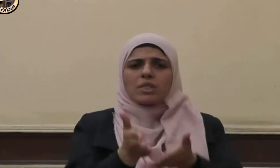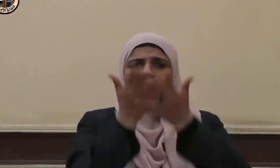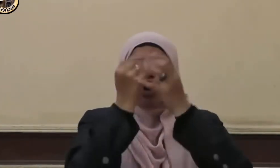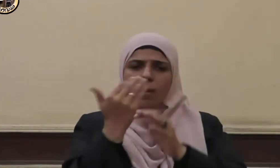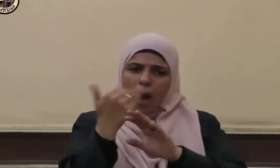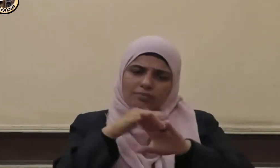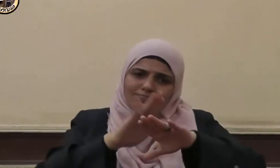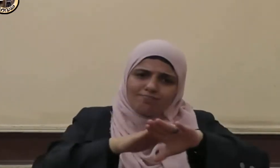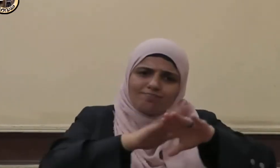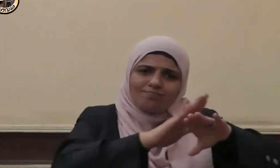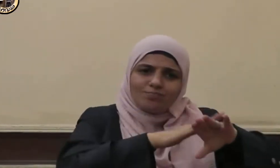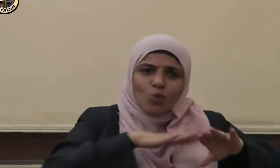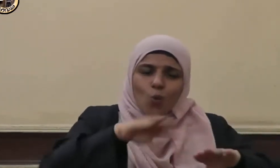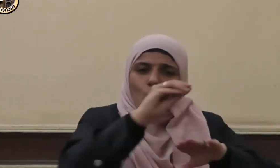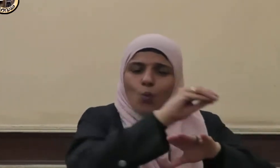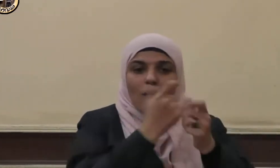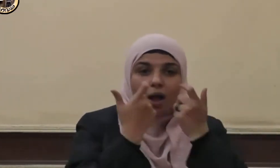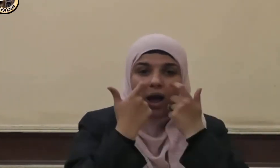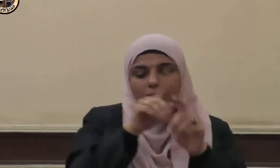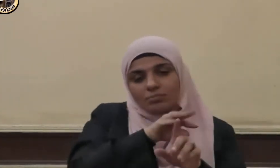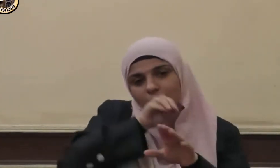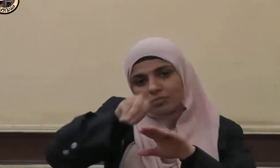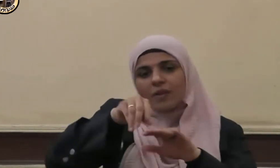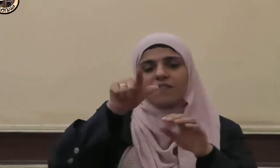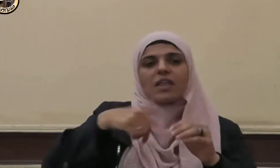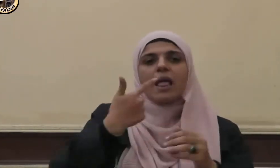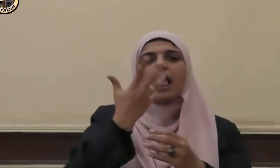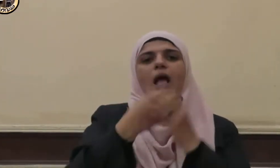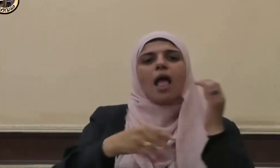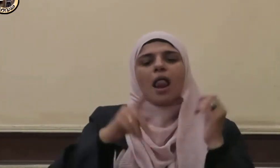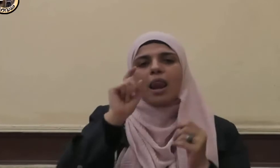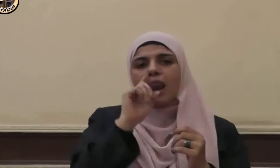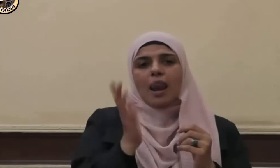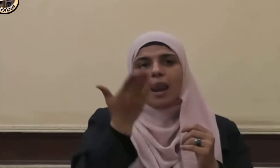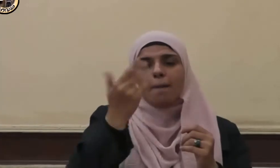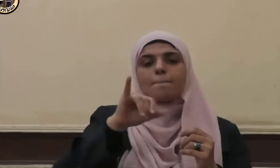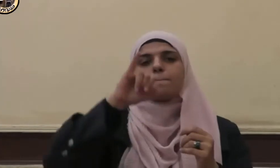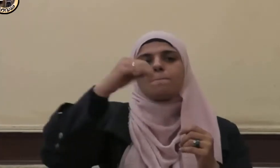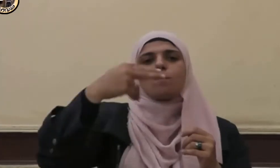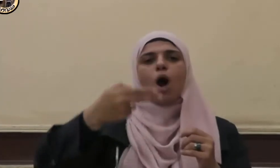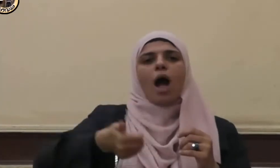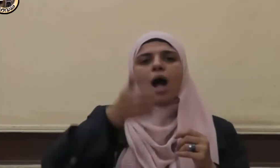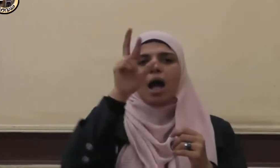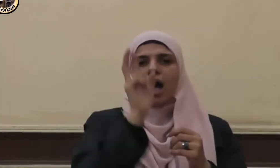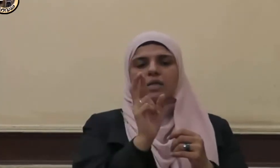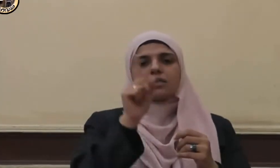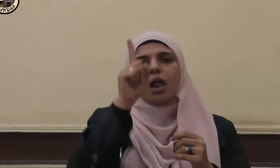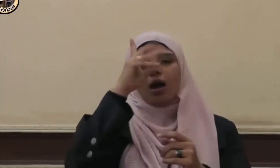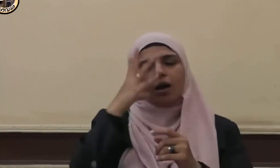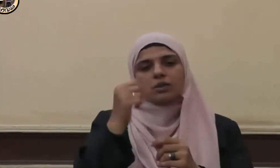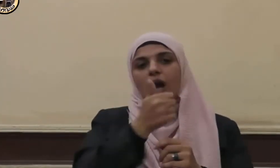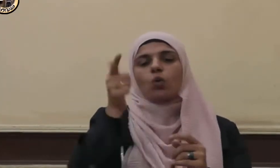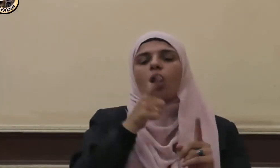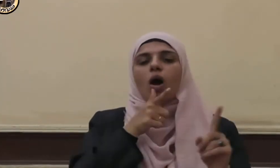وسلم لسيدنا معاذ ربي الله عنه حيث قال صلى الله عليه